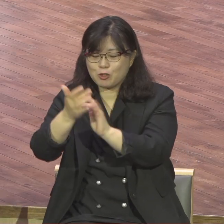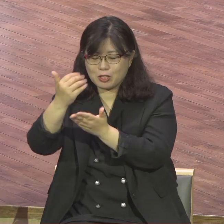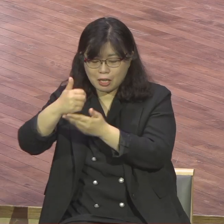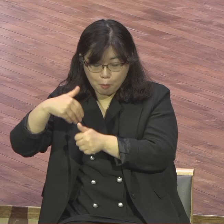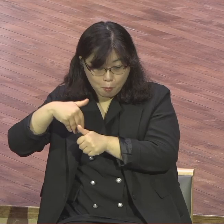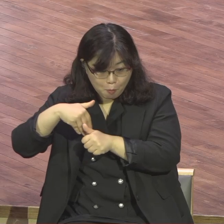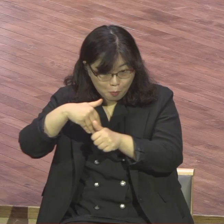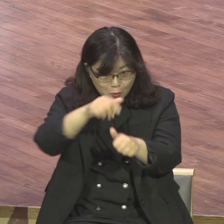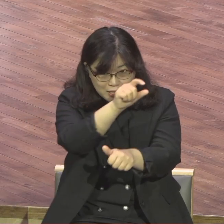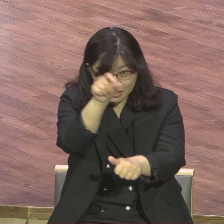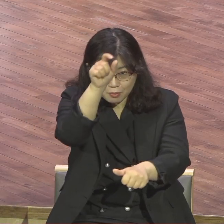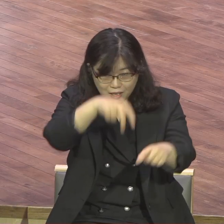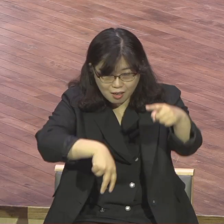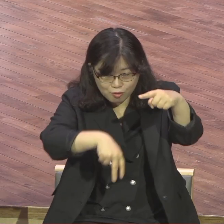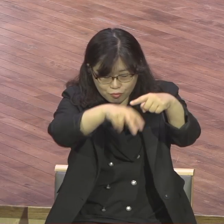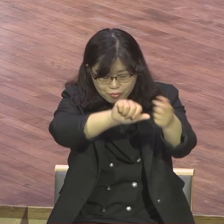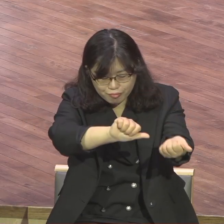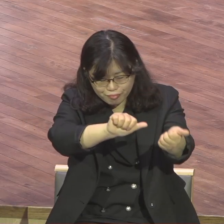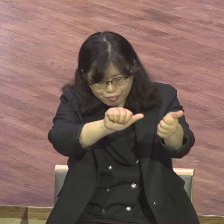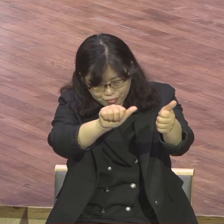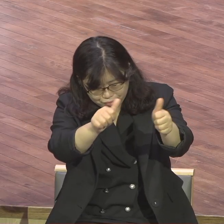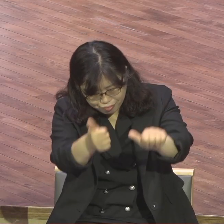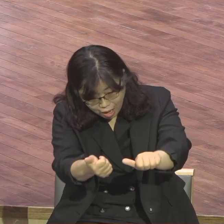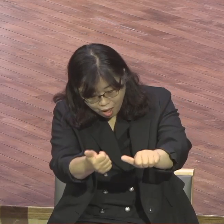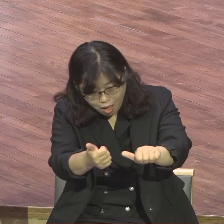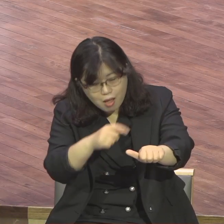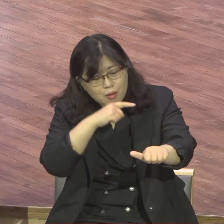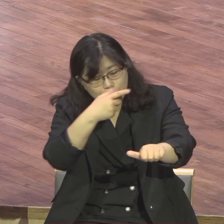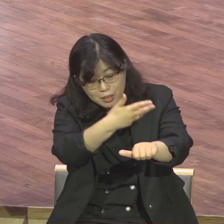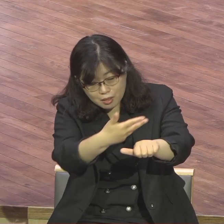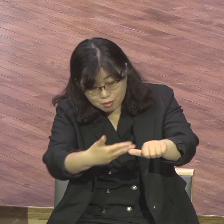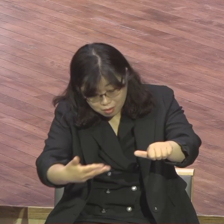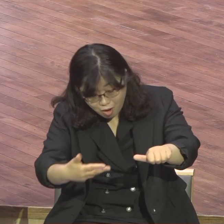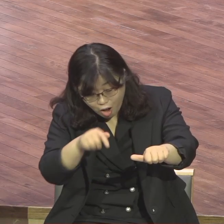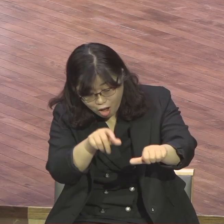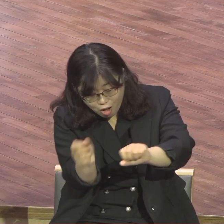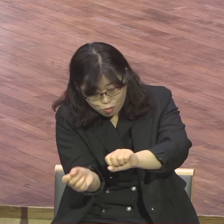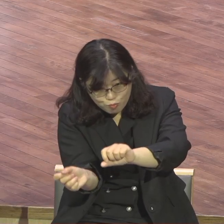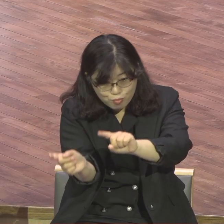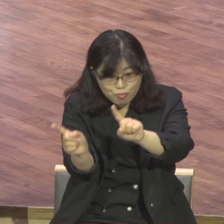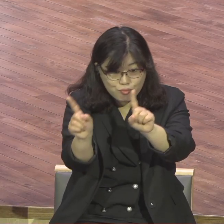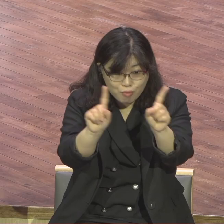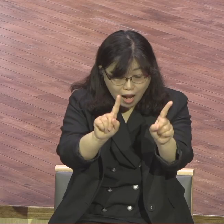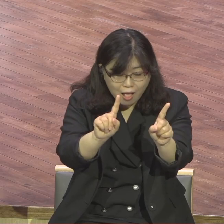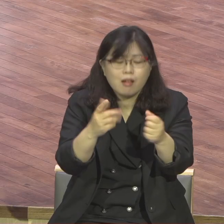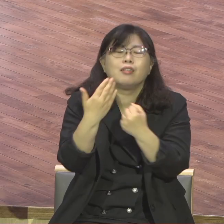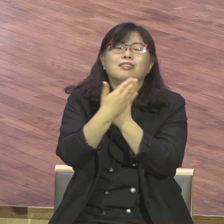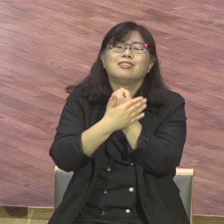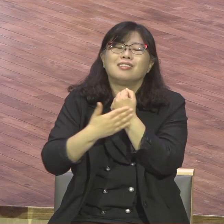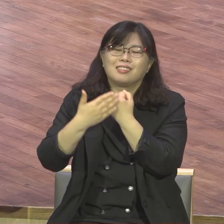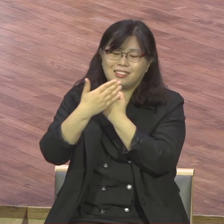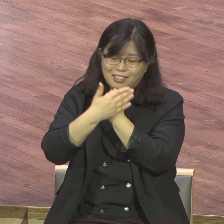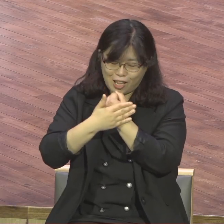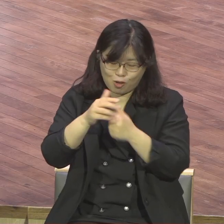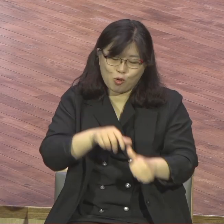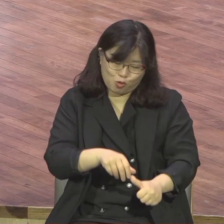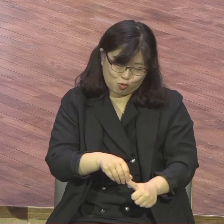대속하시고 죽으시고 부활을 통해서 모든 이 죄 문제, 죄 문제 이 죄 문제, 죄가